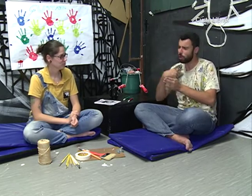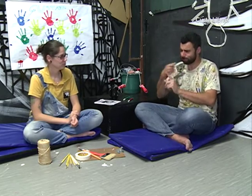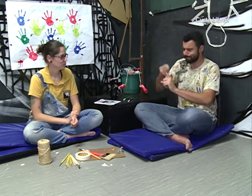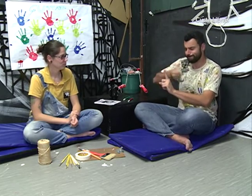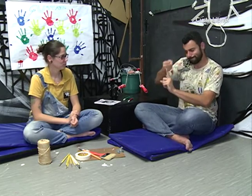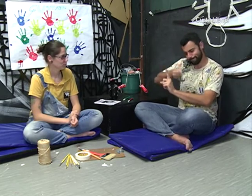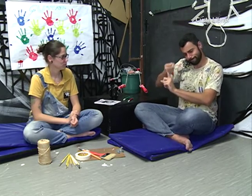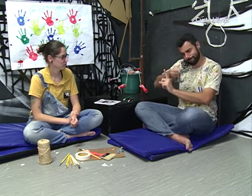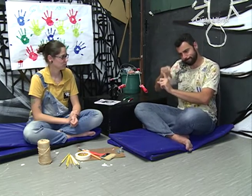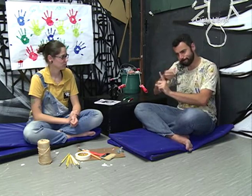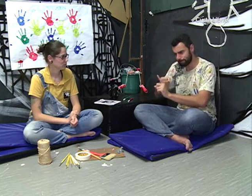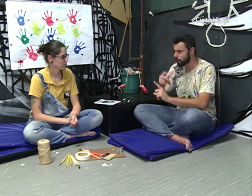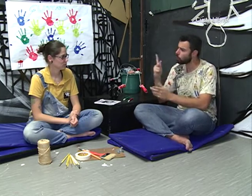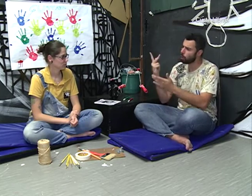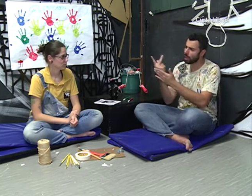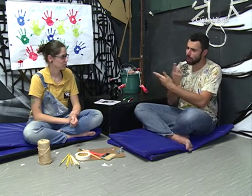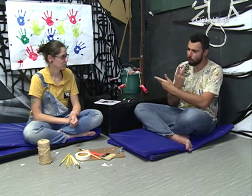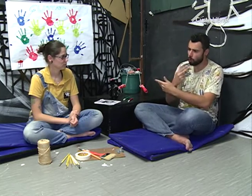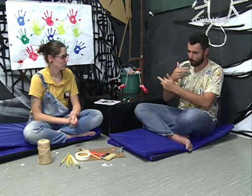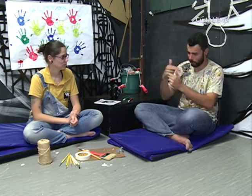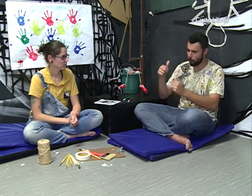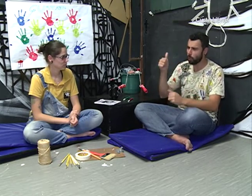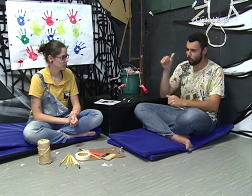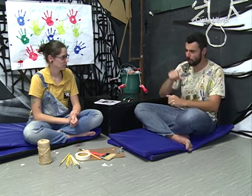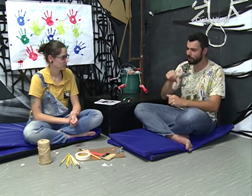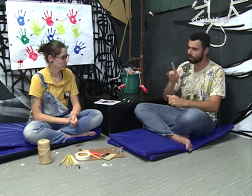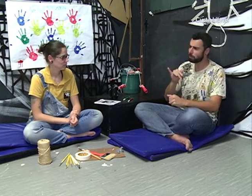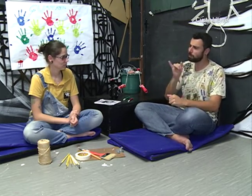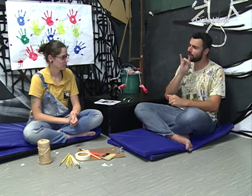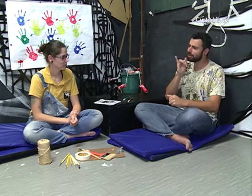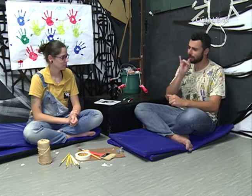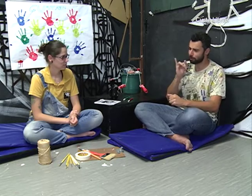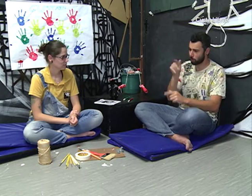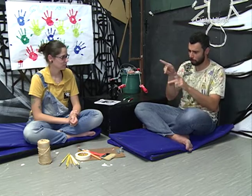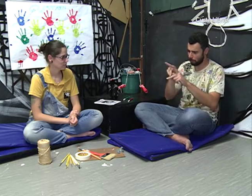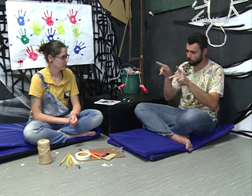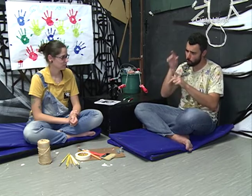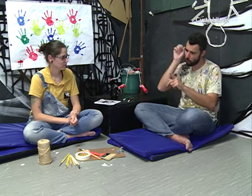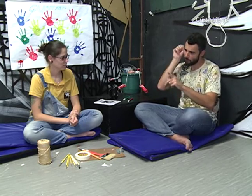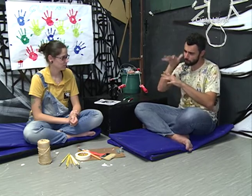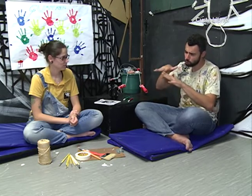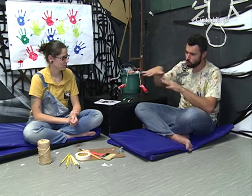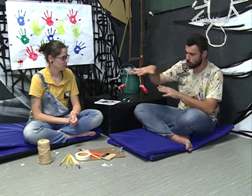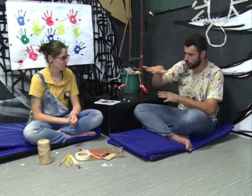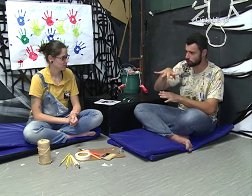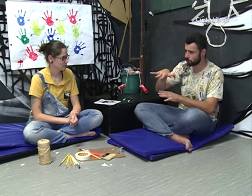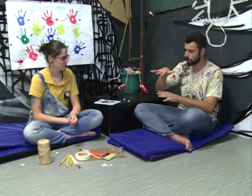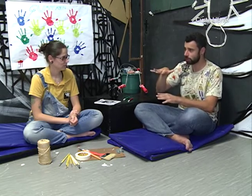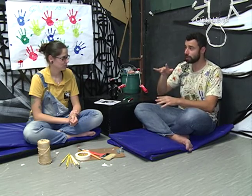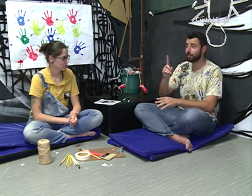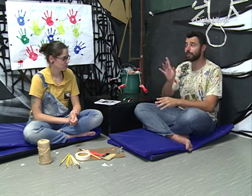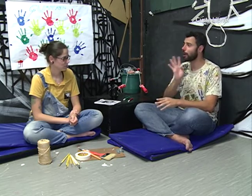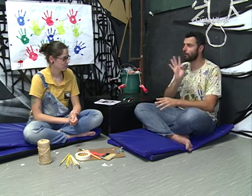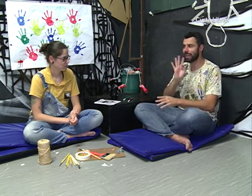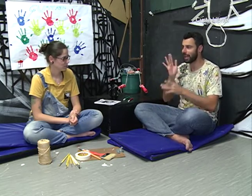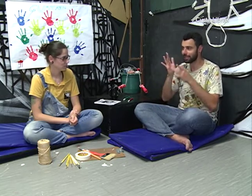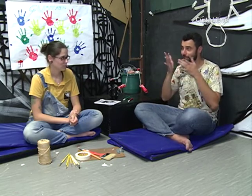A questão da acessibilidade foi uma luta constante. Os professores, ouvintes, não tinham a menor ideia de como trabalhar